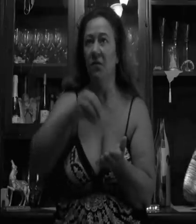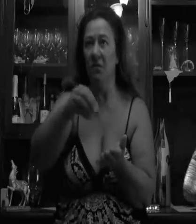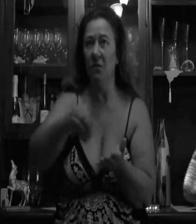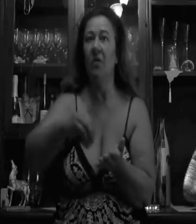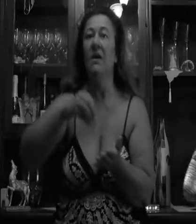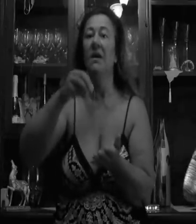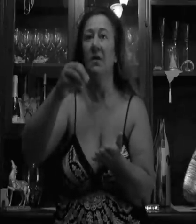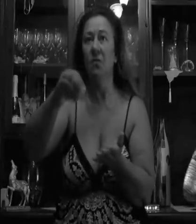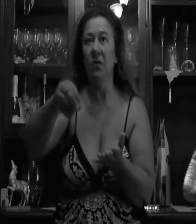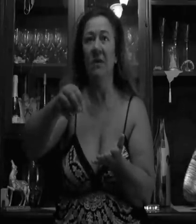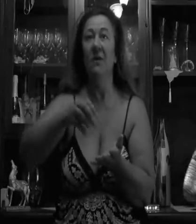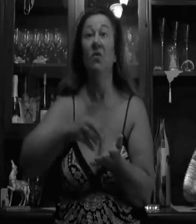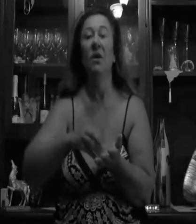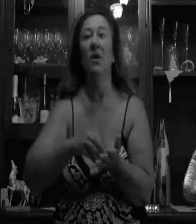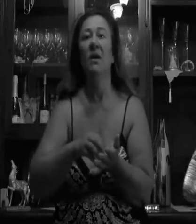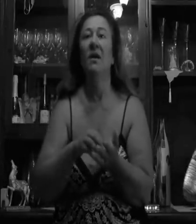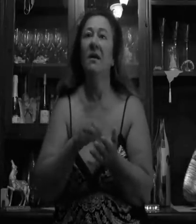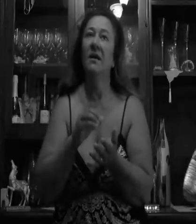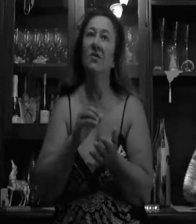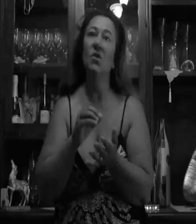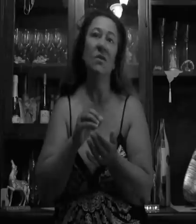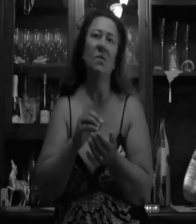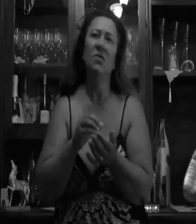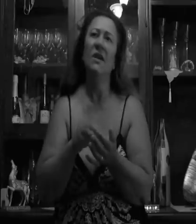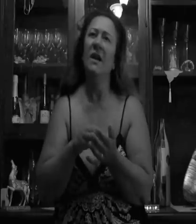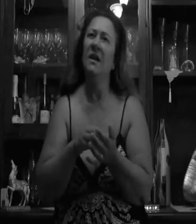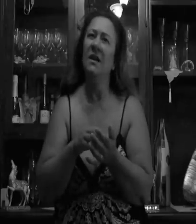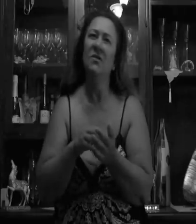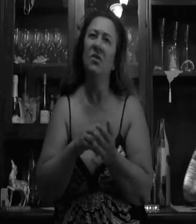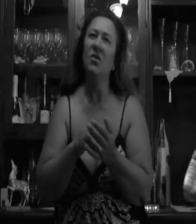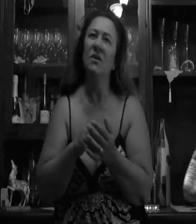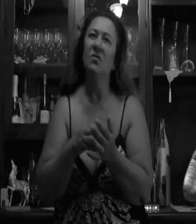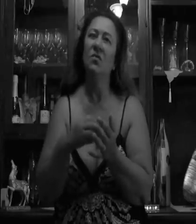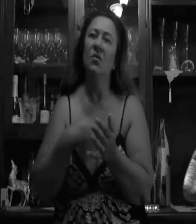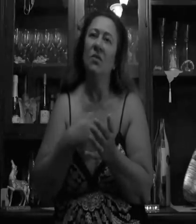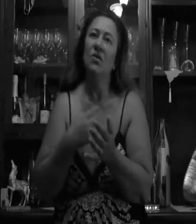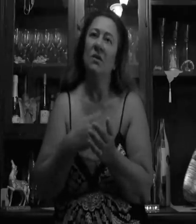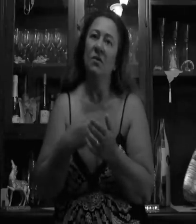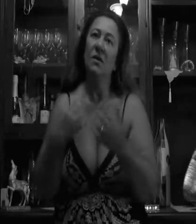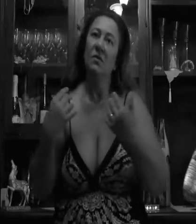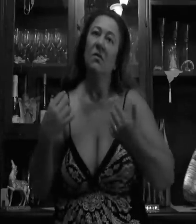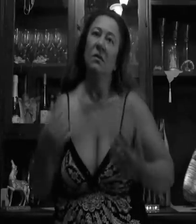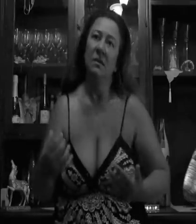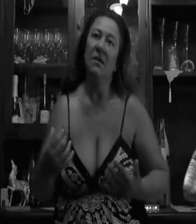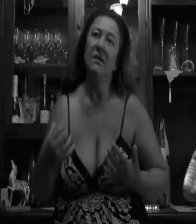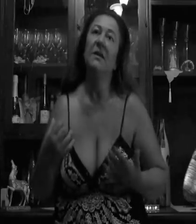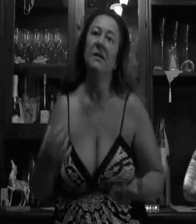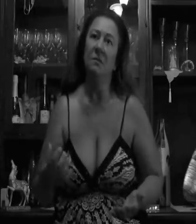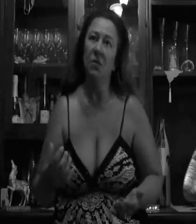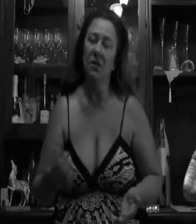affetto da rumore, che ha avuto intervento, però sono cose molto delicate e sono cose che ognuno quando ci arriva, ti casca il mondo